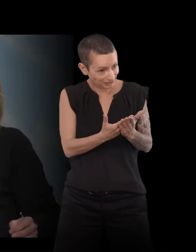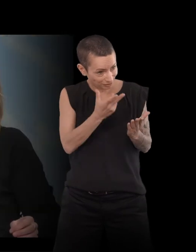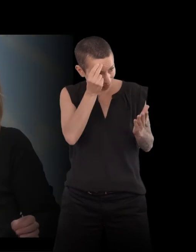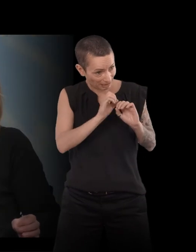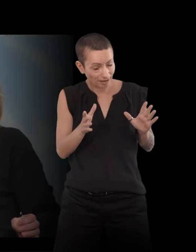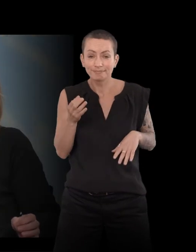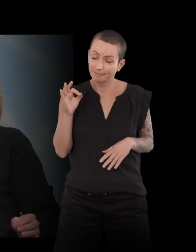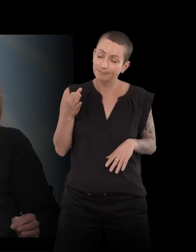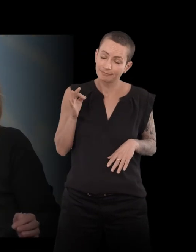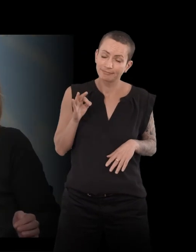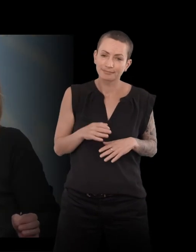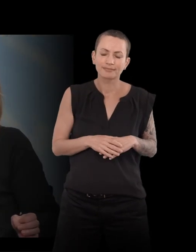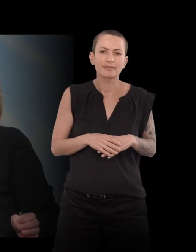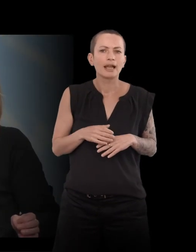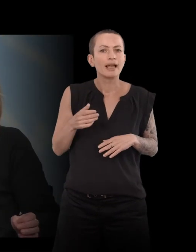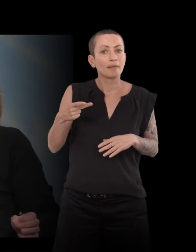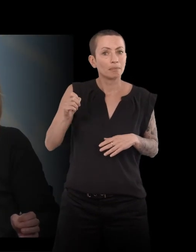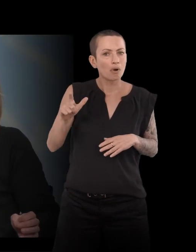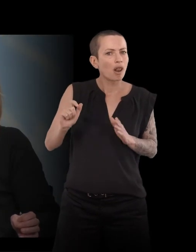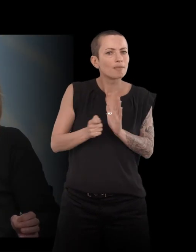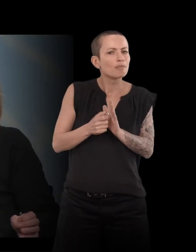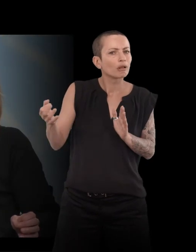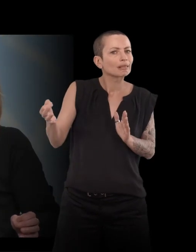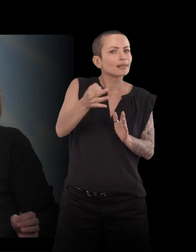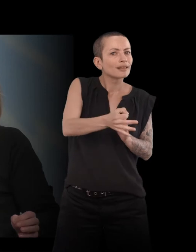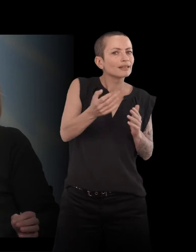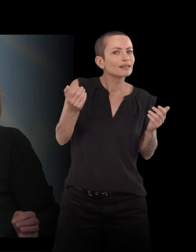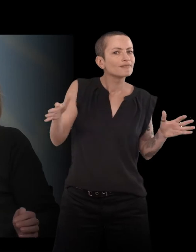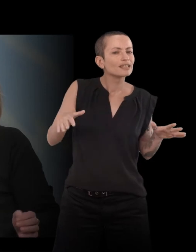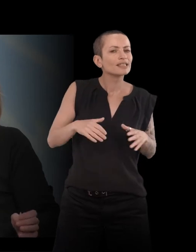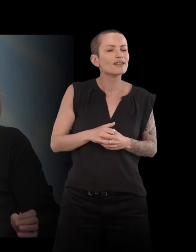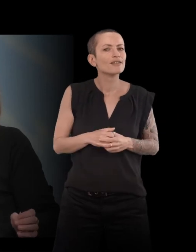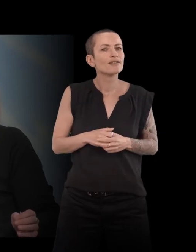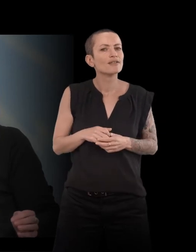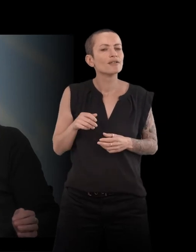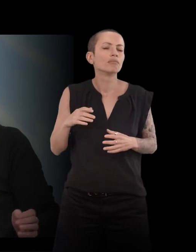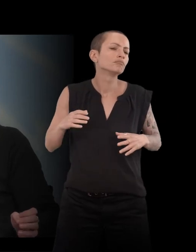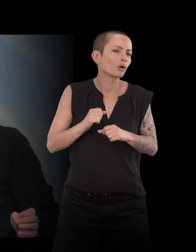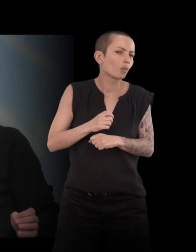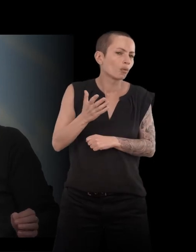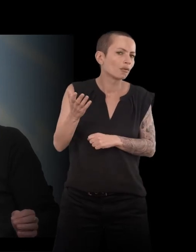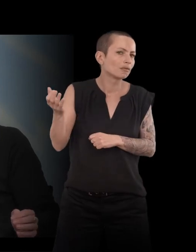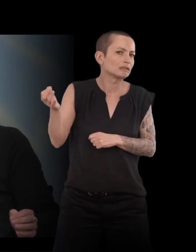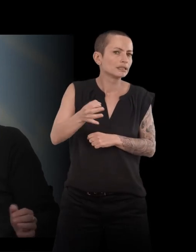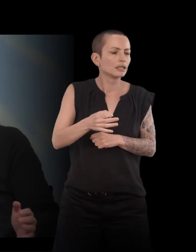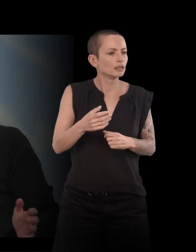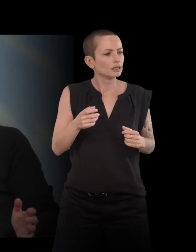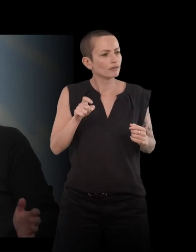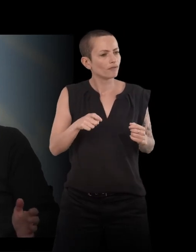vous a dit à un moment, en gros, écrivez avec vos mots. Parce que vous aviez commencé à